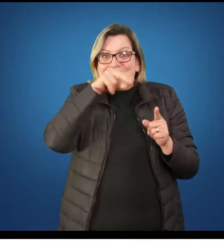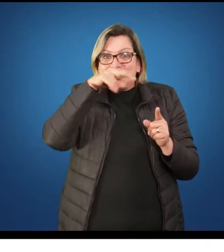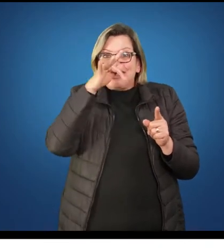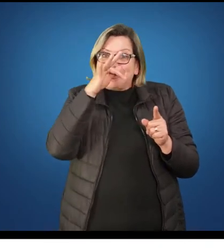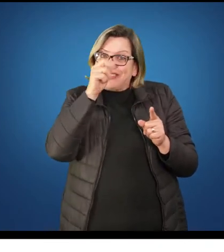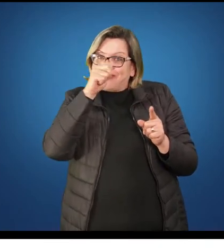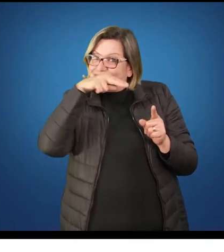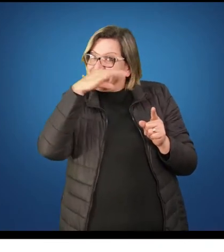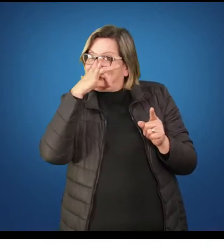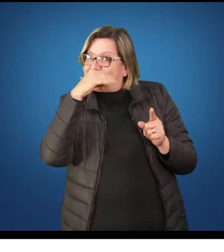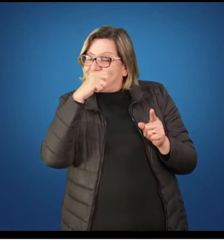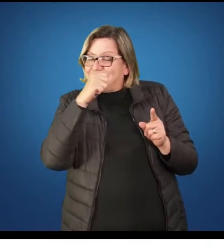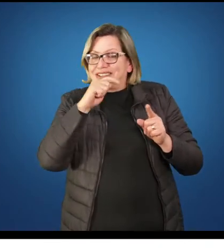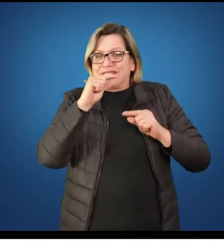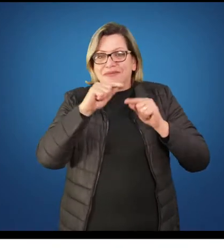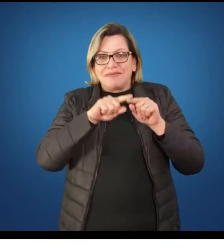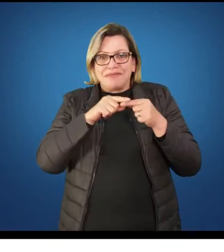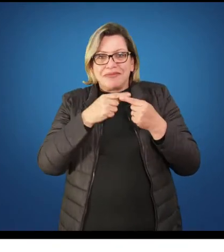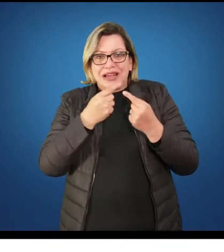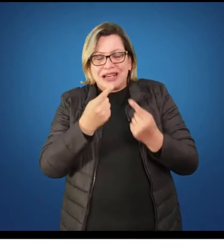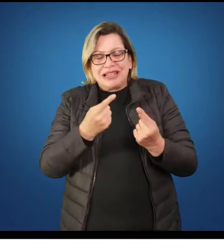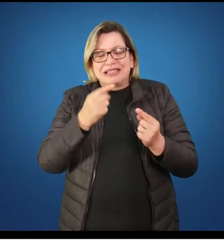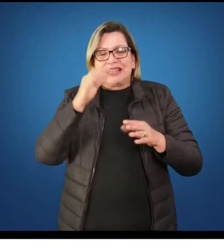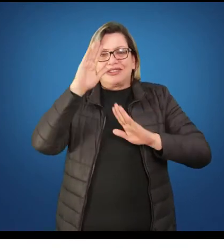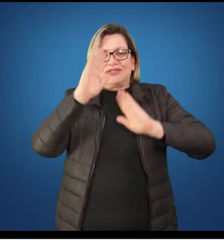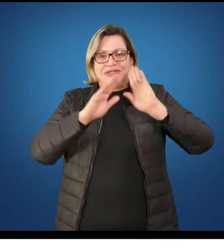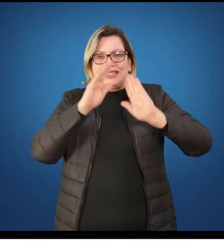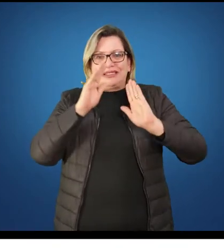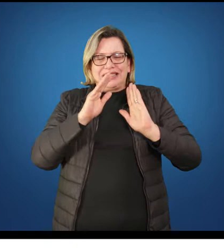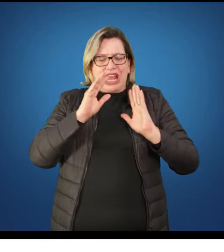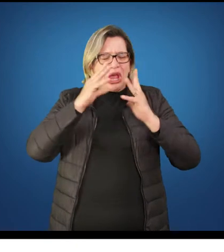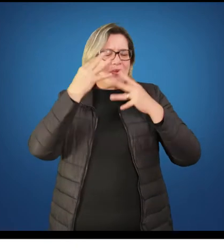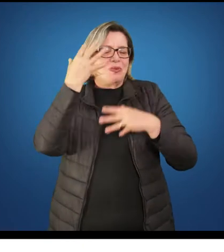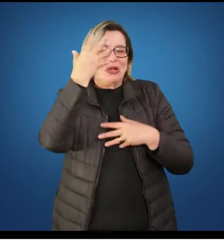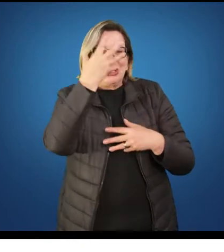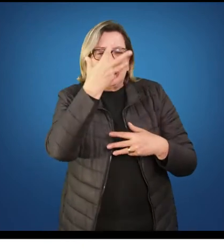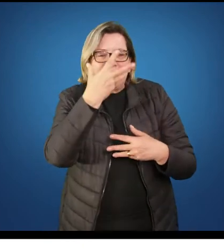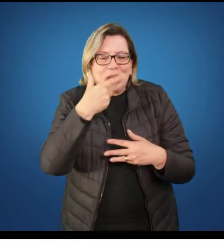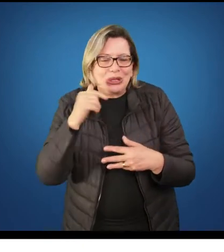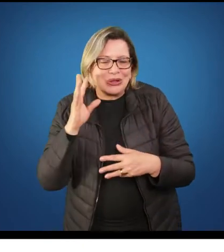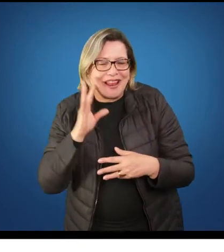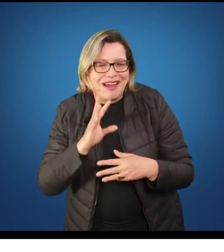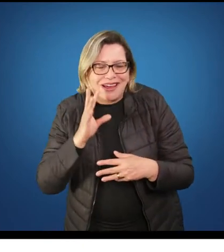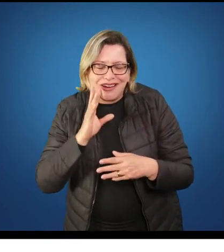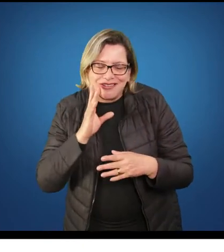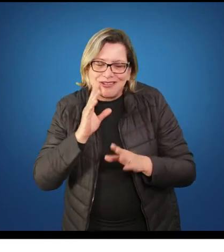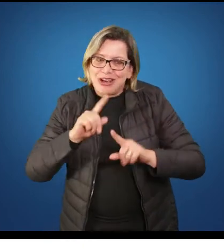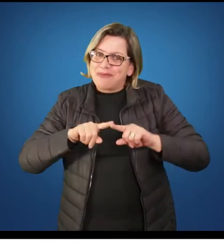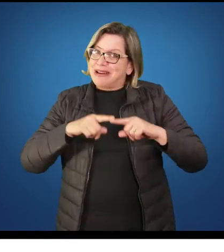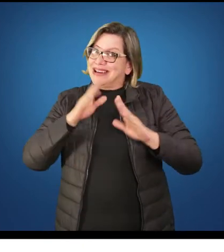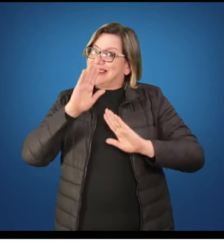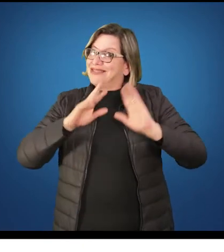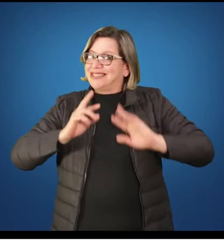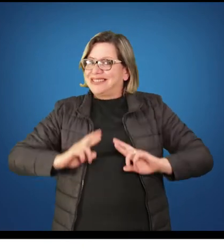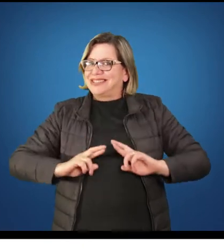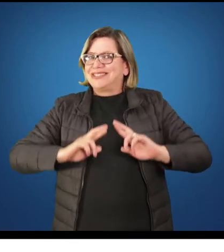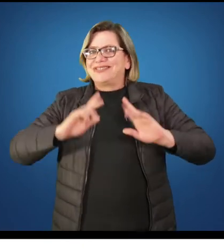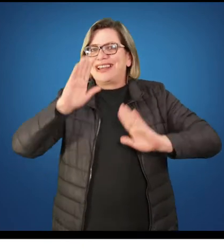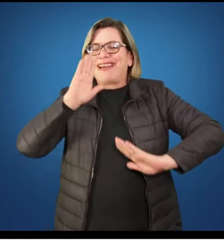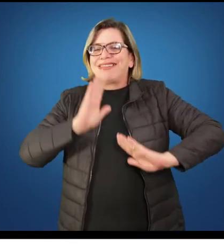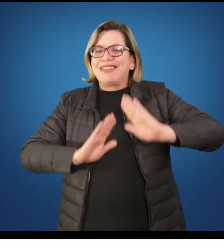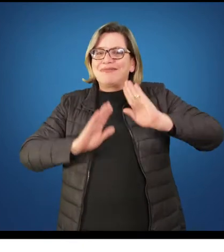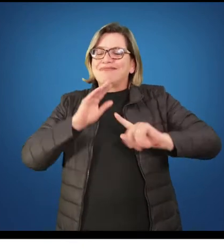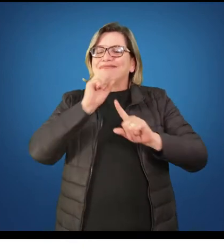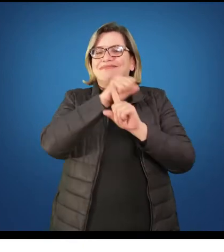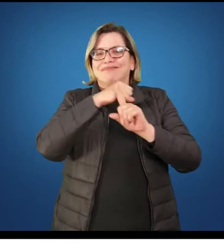em média. A partir dos sete anos, ela já era entregue ou para alguém conhecido, para ensinar um ofício, uma profissão,